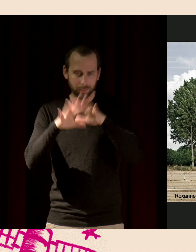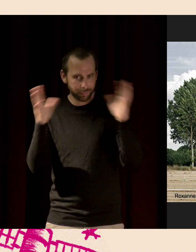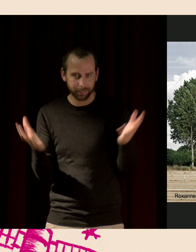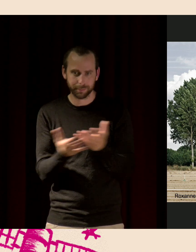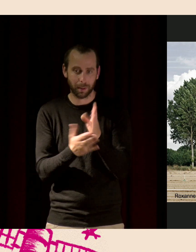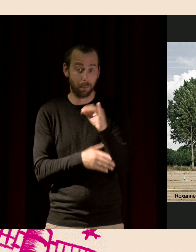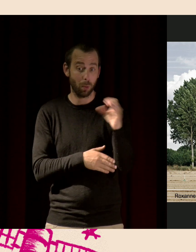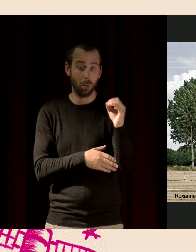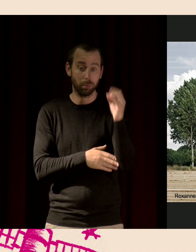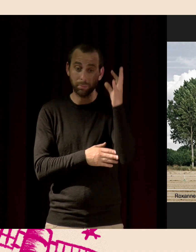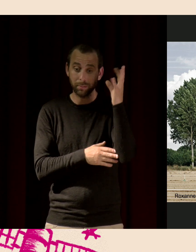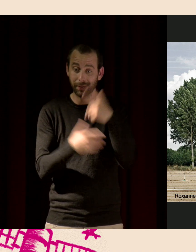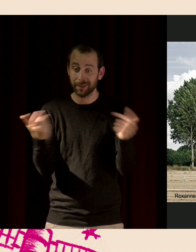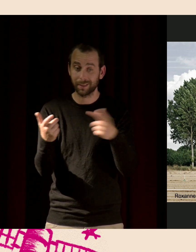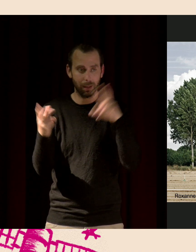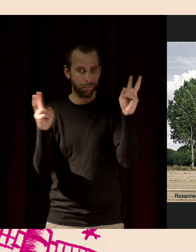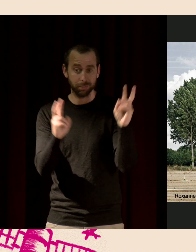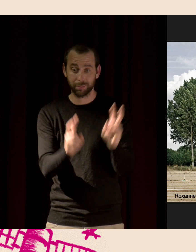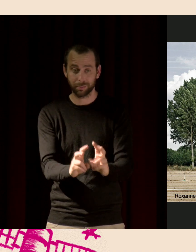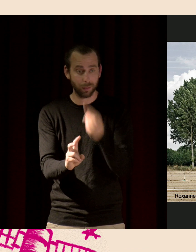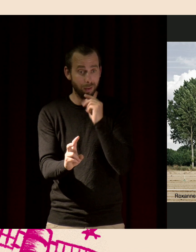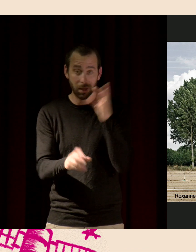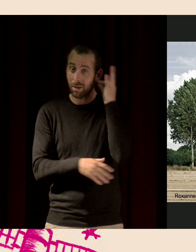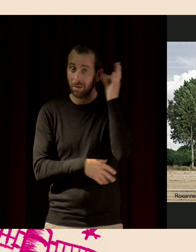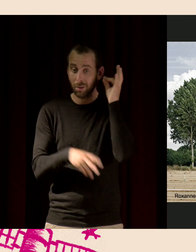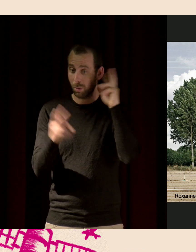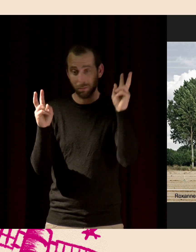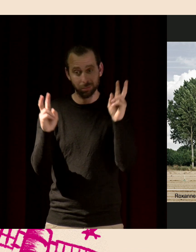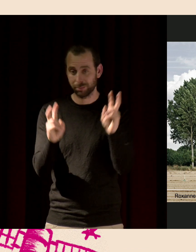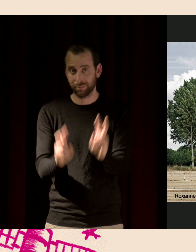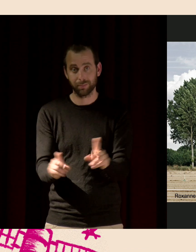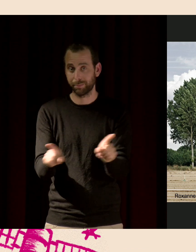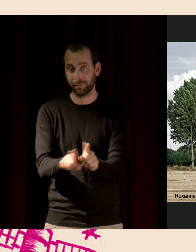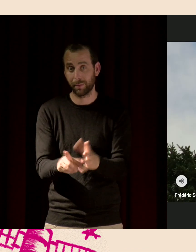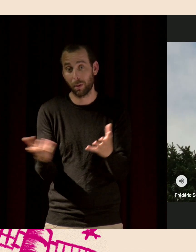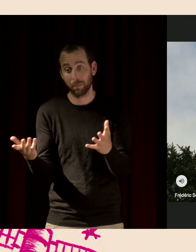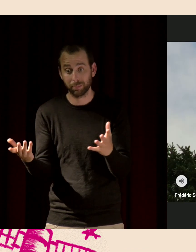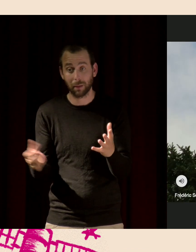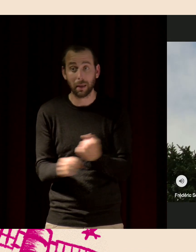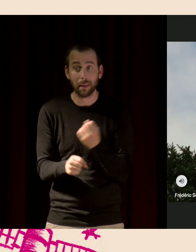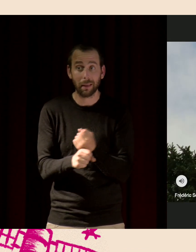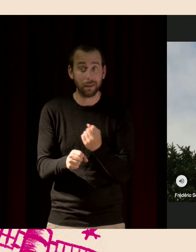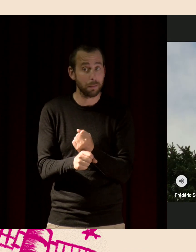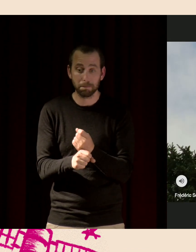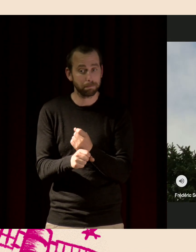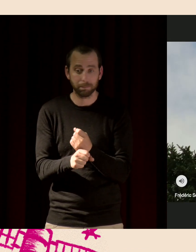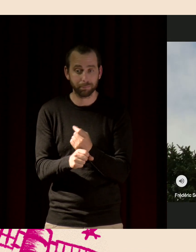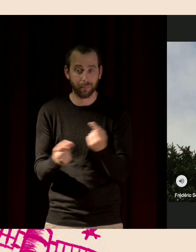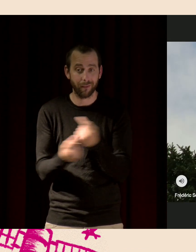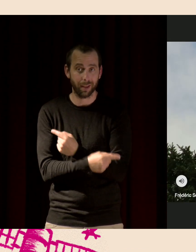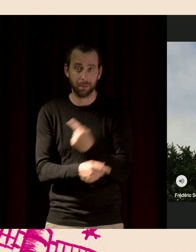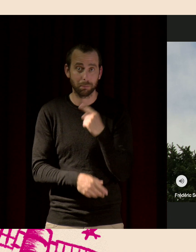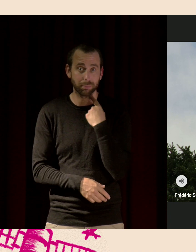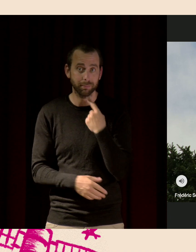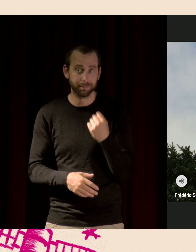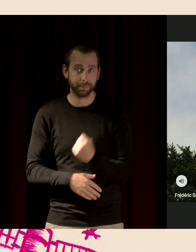appauvrissent les sons du vivant. Et donc, on y gagne aussi moins. On y perd, tout simplement. Et puis, de l'autre côté, il y